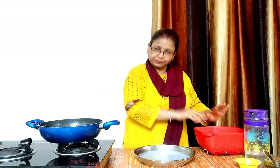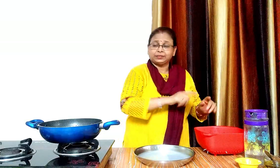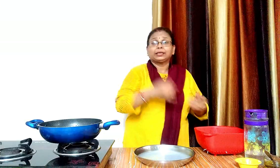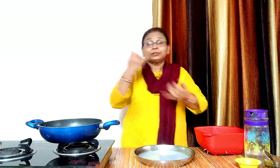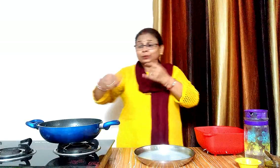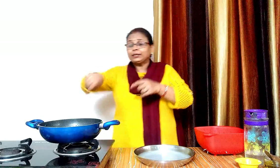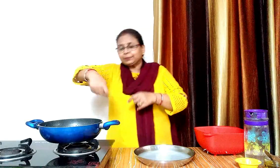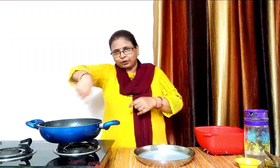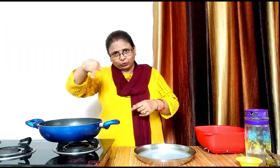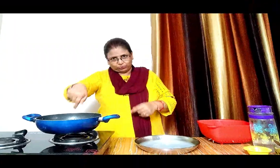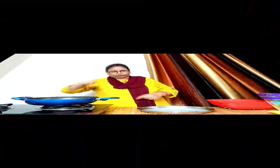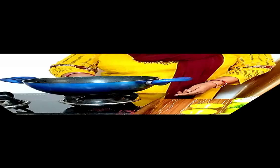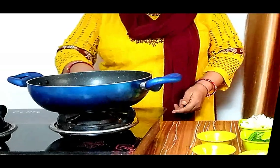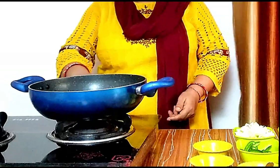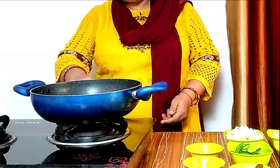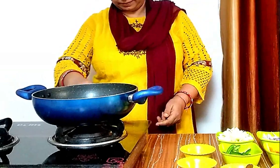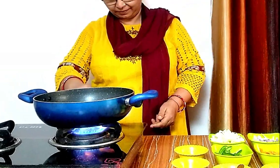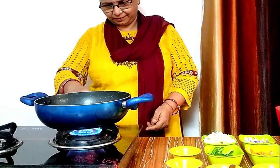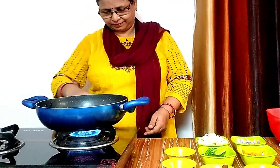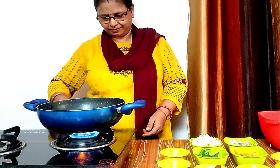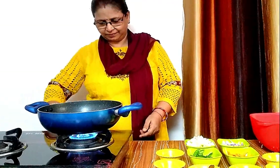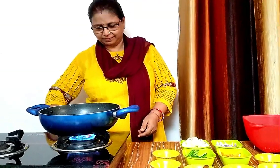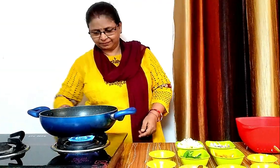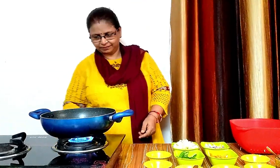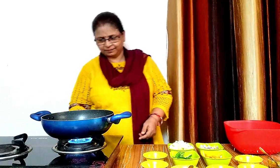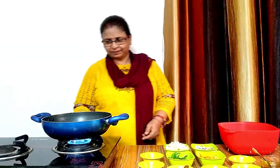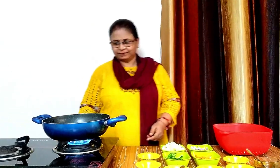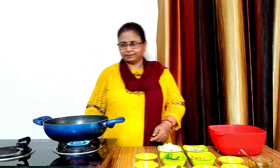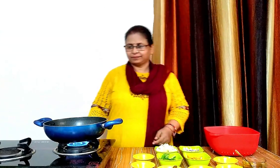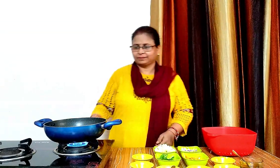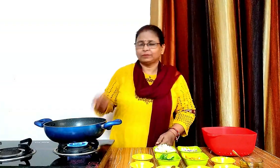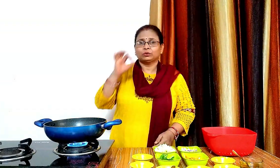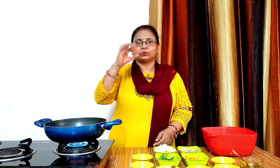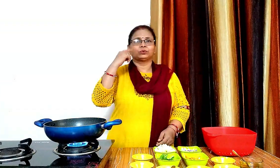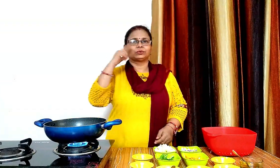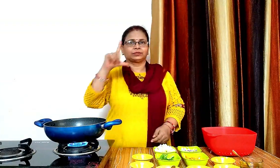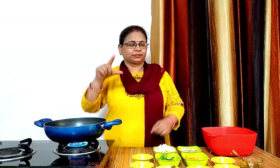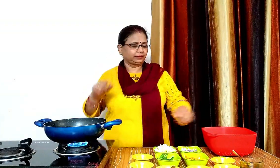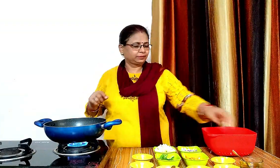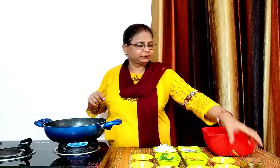अब हम करूडल्स बनाएंगे इसके लिए कड़ाई को गरम करेंगे और इसमें तीन चमस्ते डालेंगे